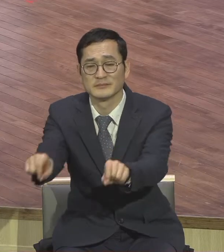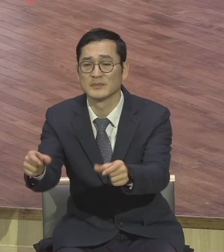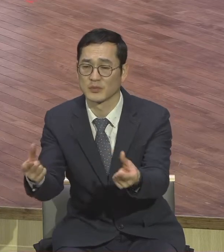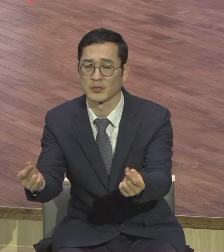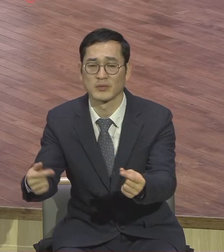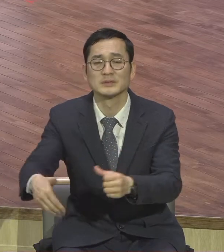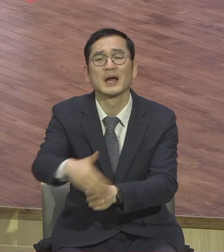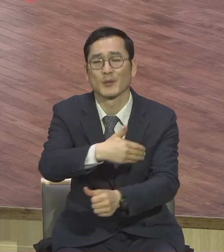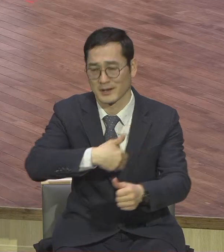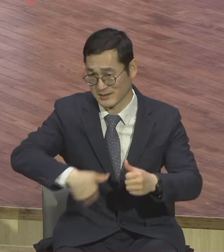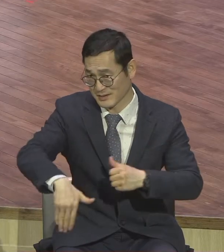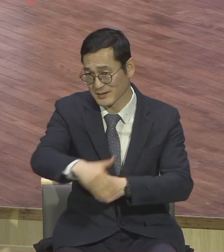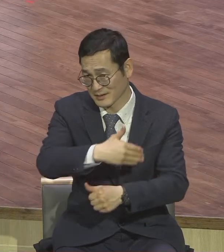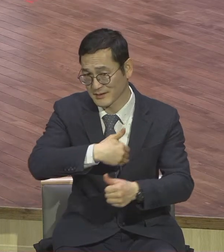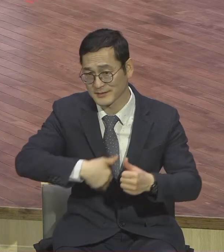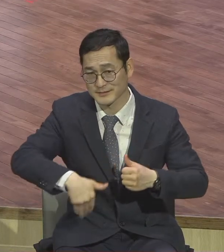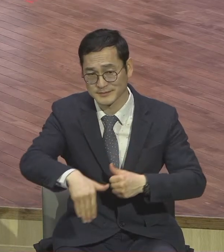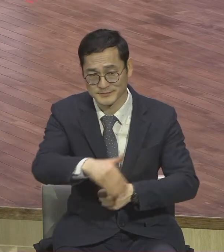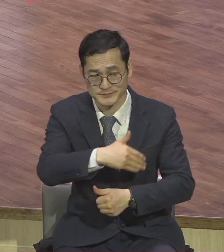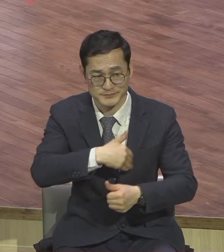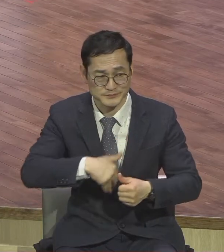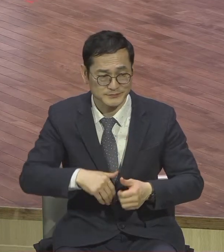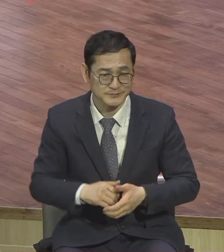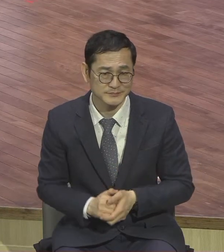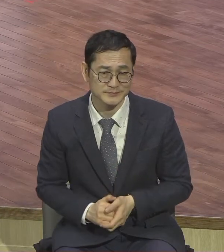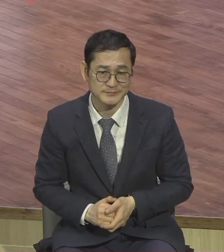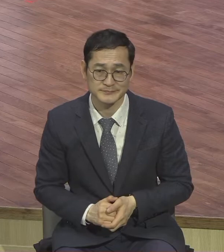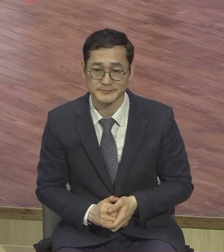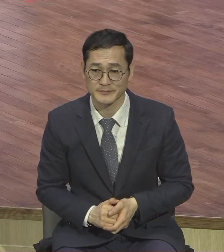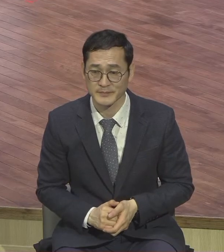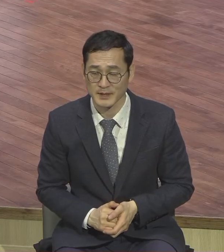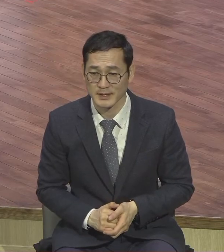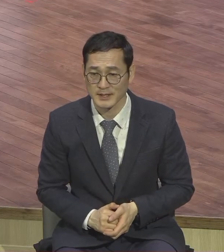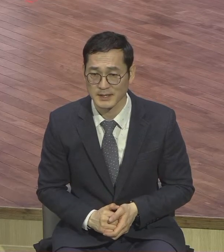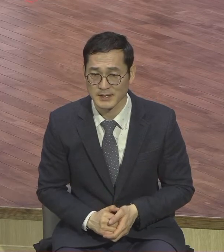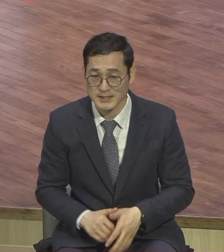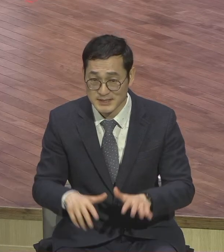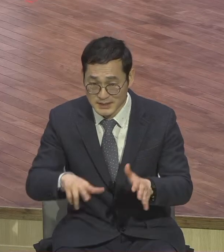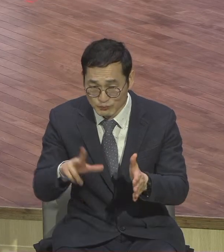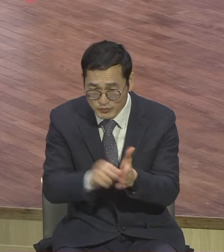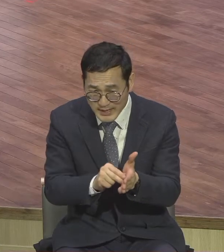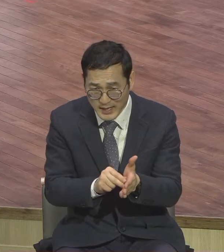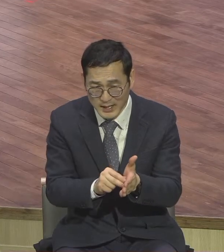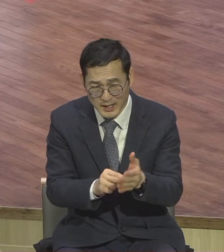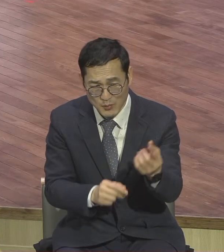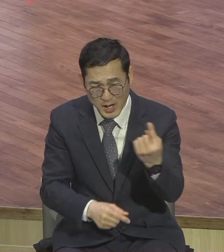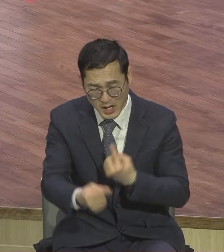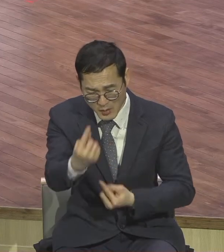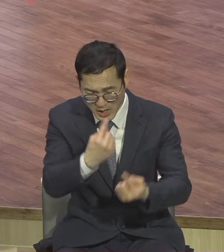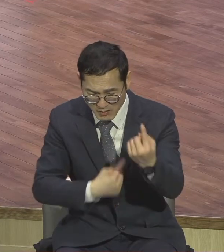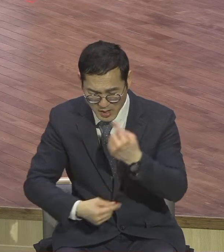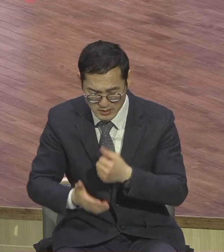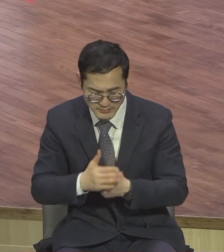지금도 지금도 문제 속에서 아파하는 사람들 너무 많아요